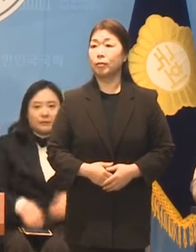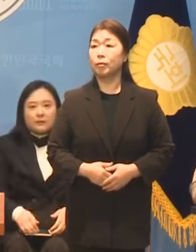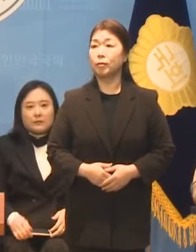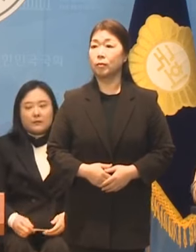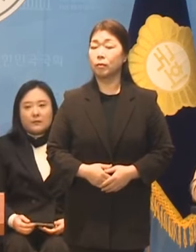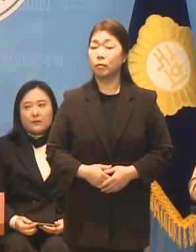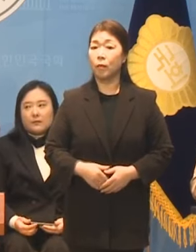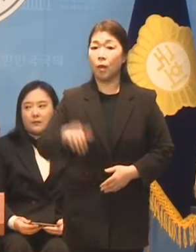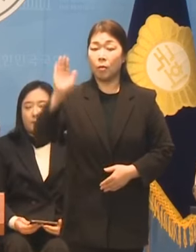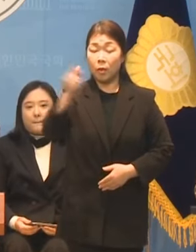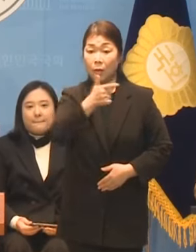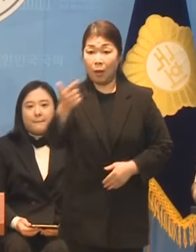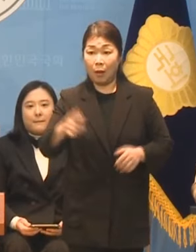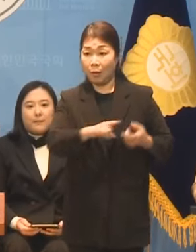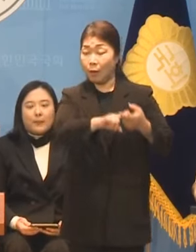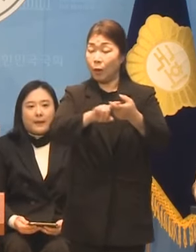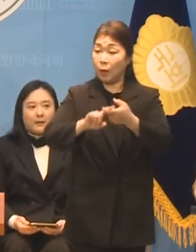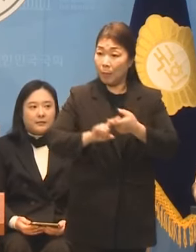미래대연합